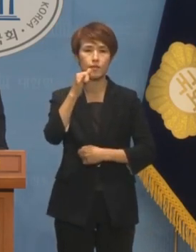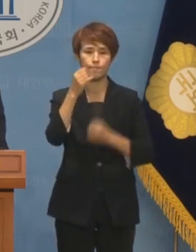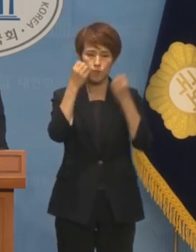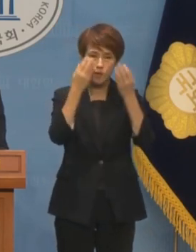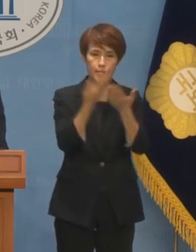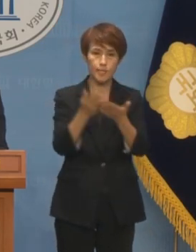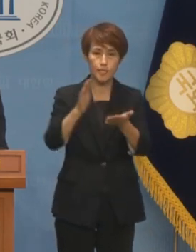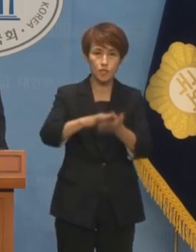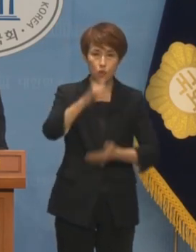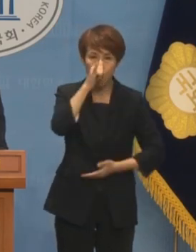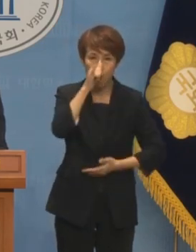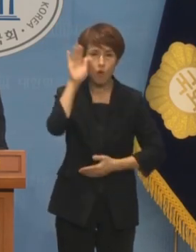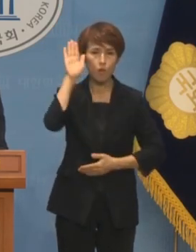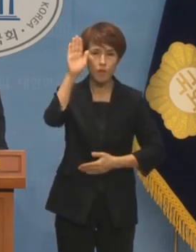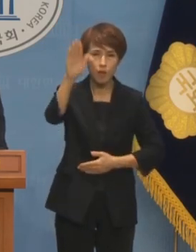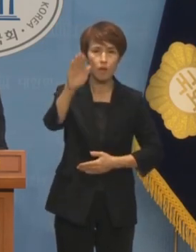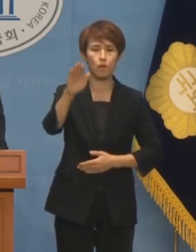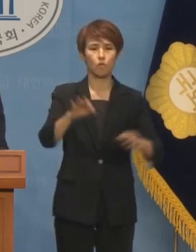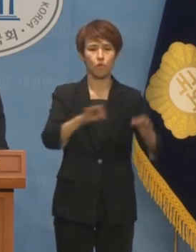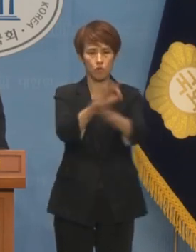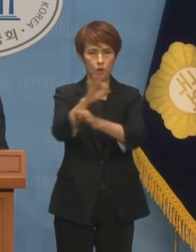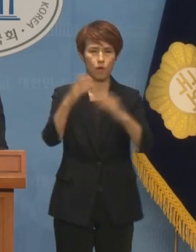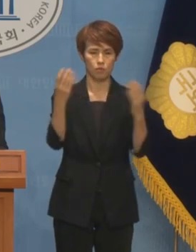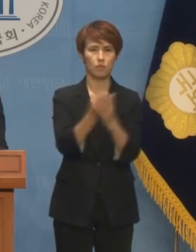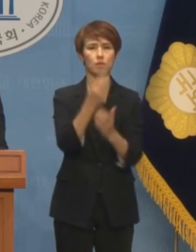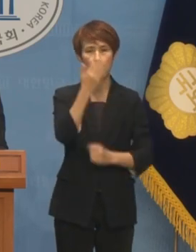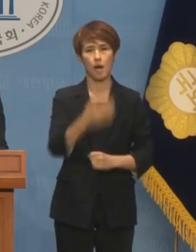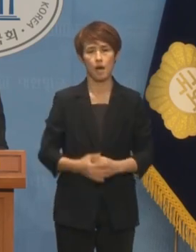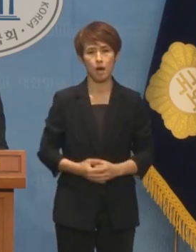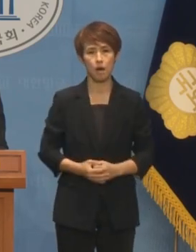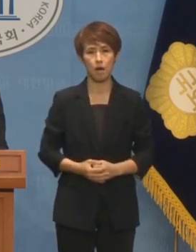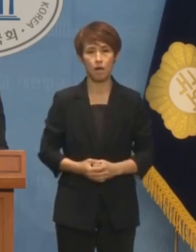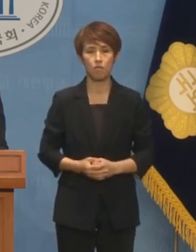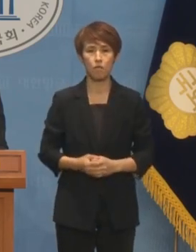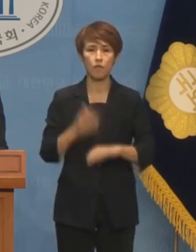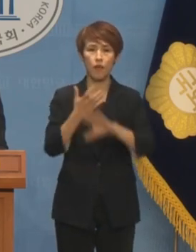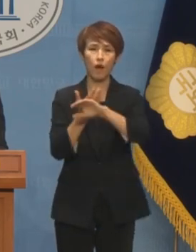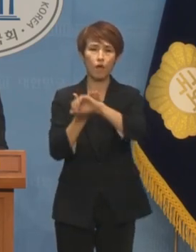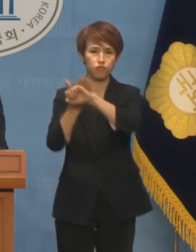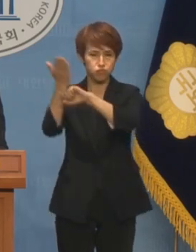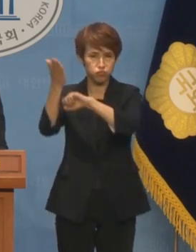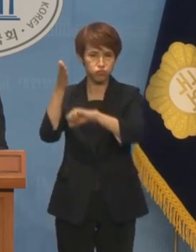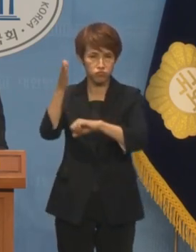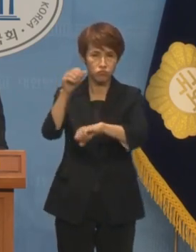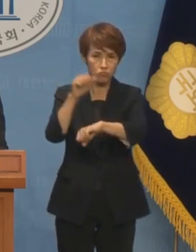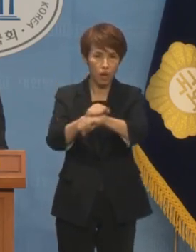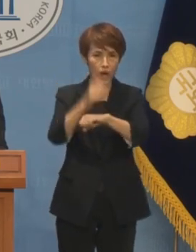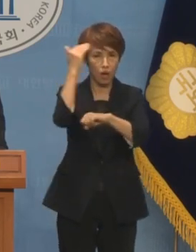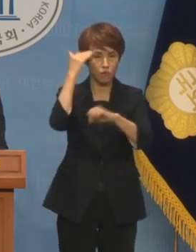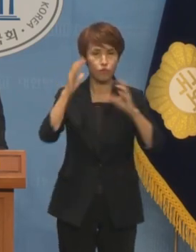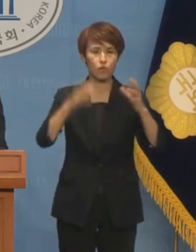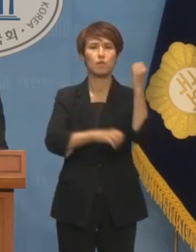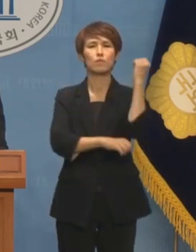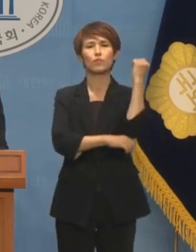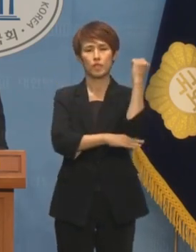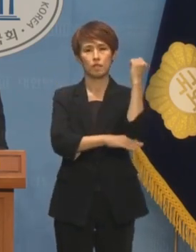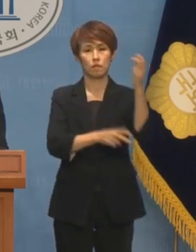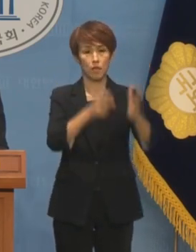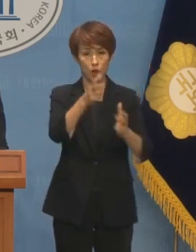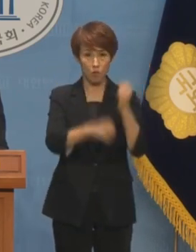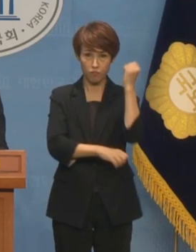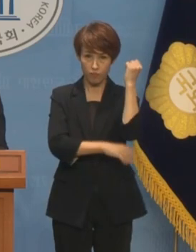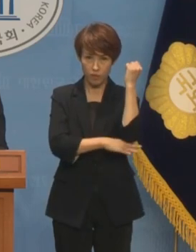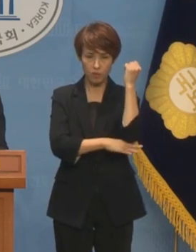미래가 완성됩니다. 수출국가인 대한민국 산업 경쟁력의 뿌리이자 국가 미래의